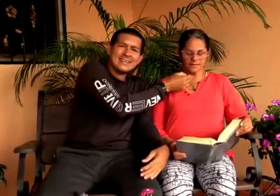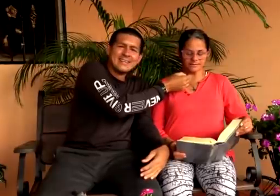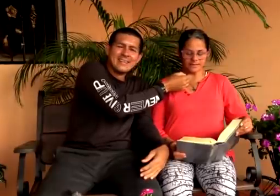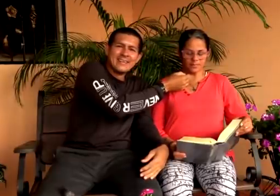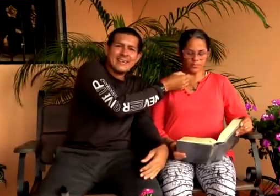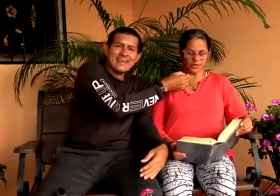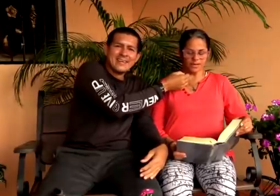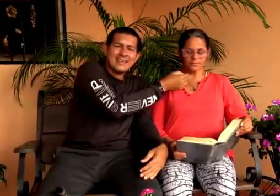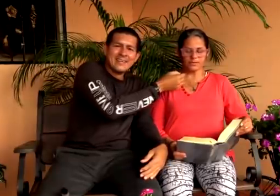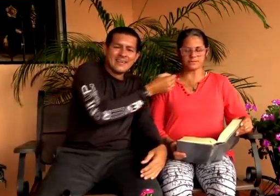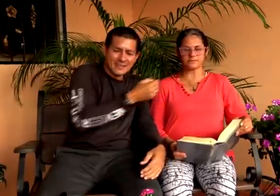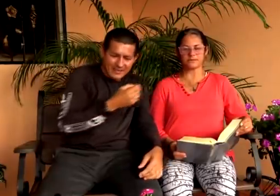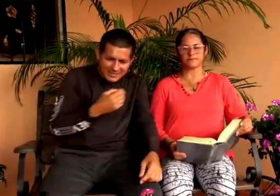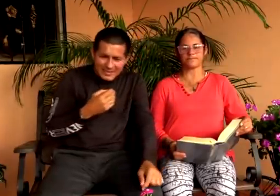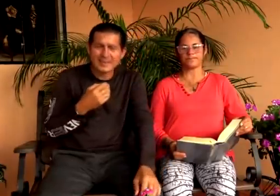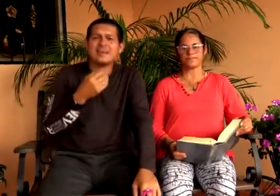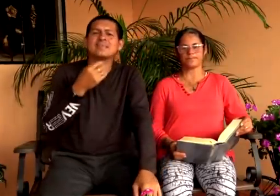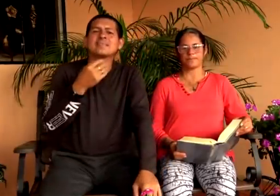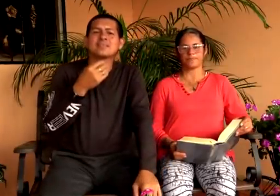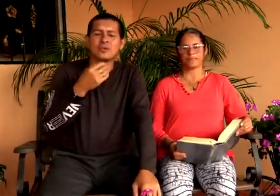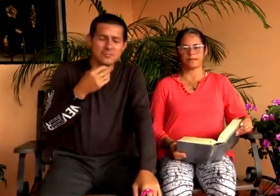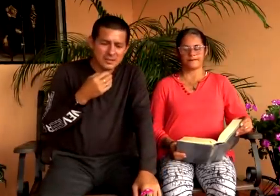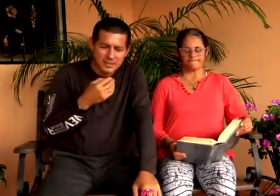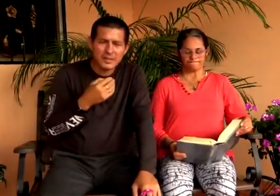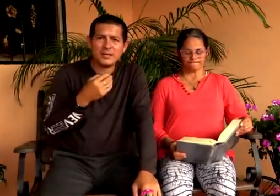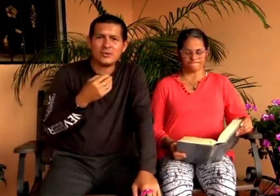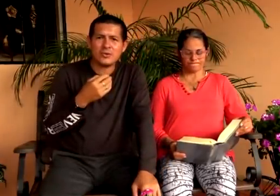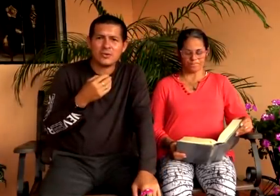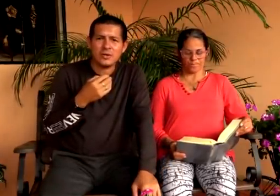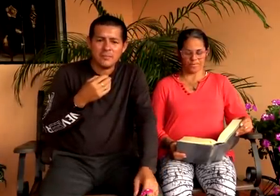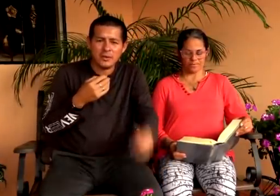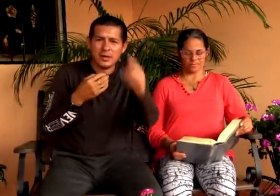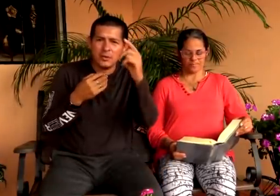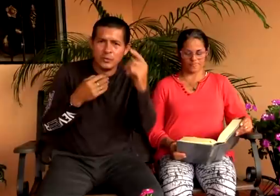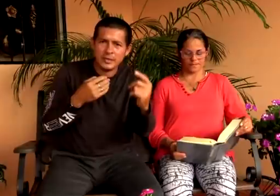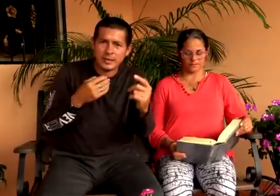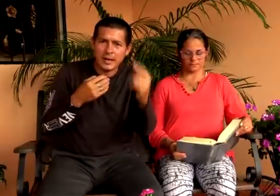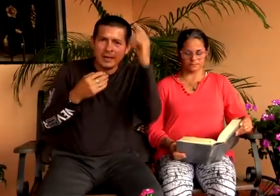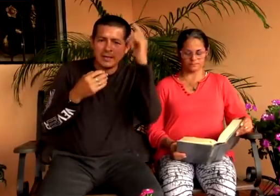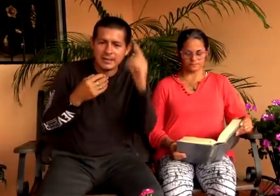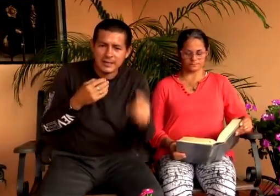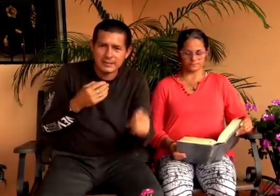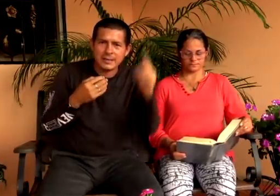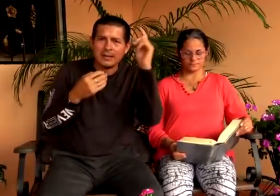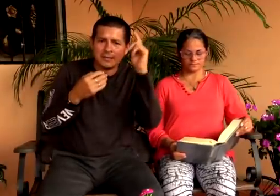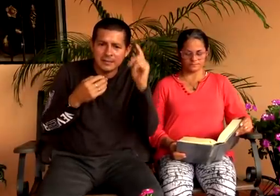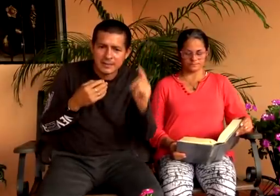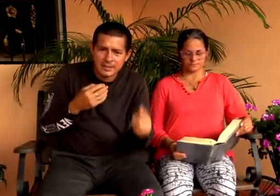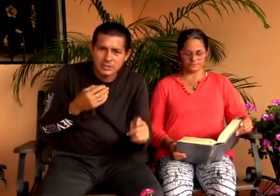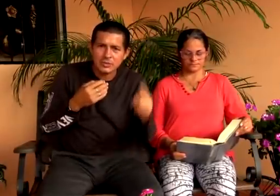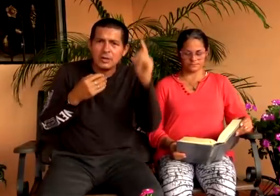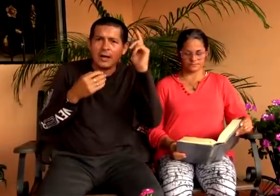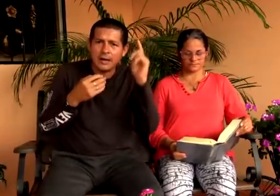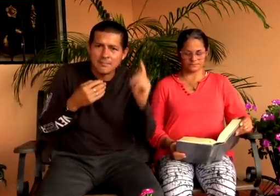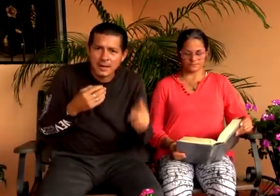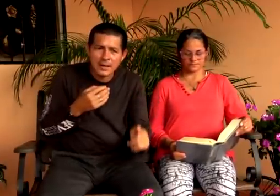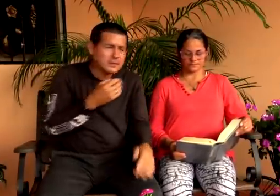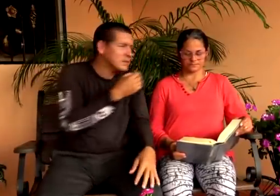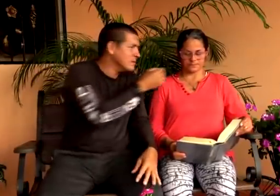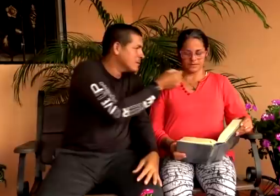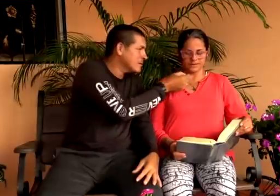jamás la podrán vencer la atacarán con mentiras y todo pero la única iglesia de Cristo